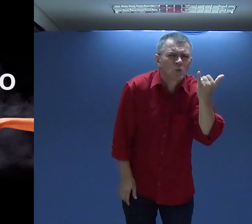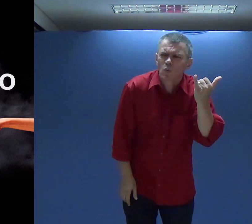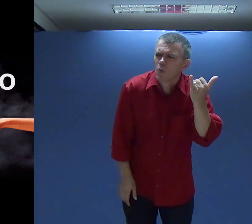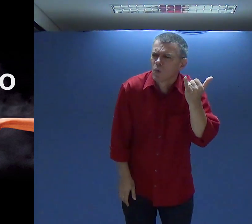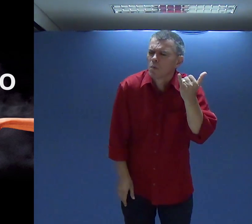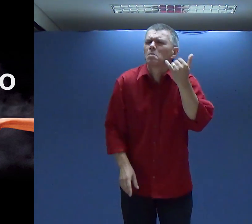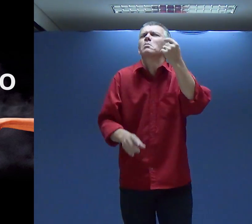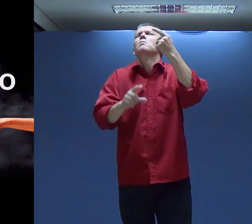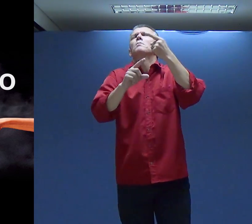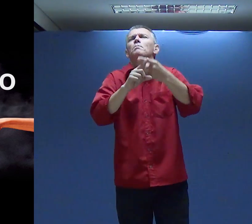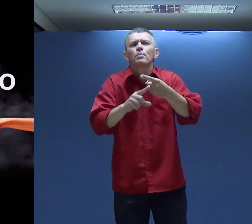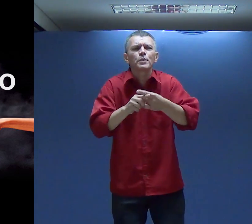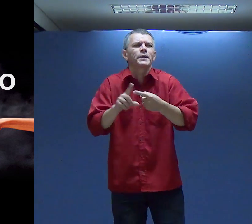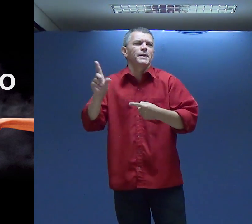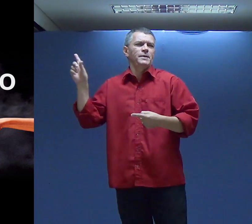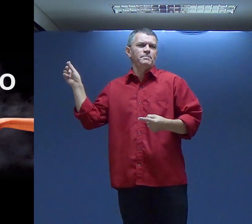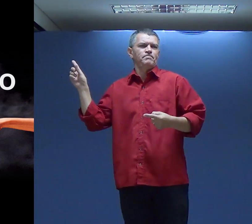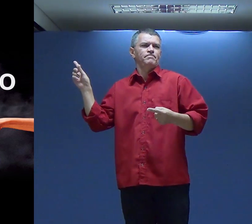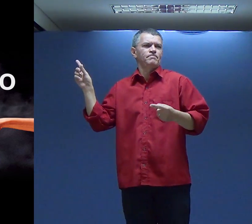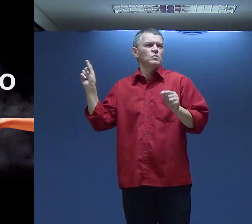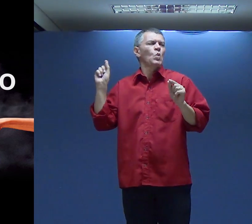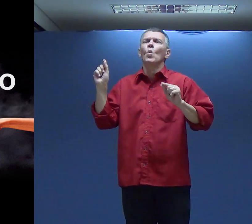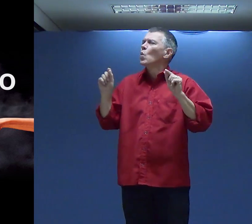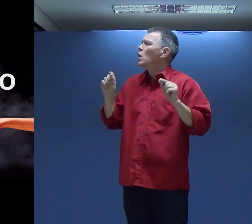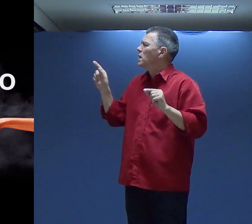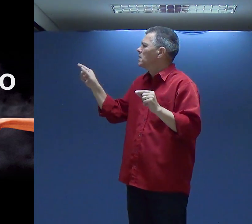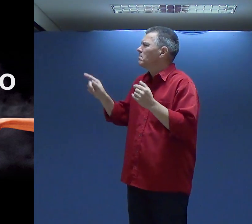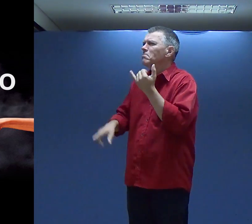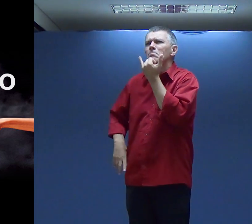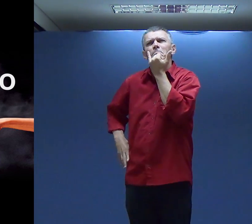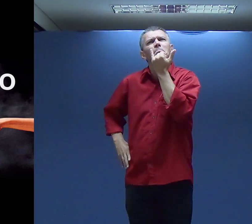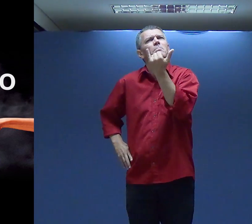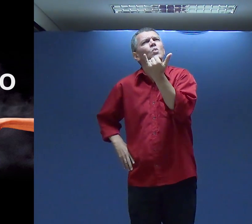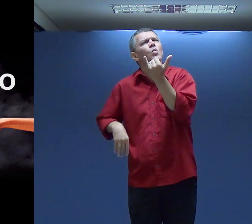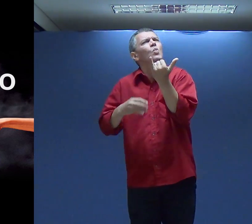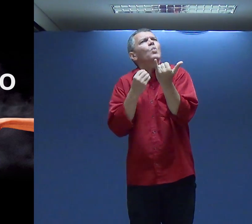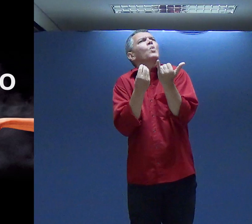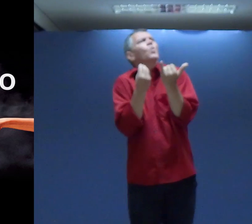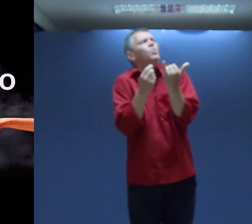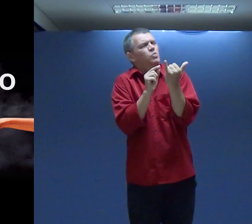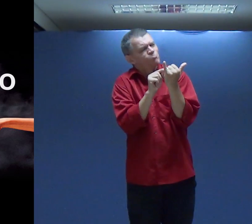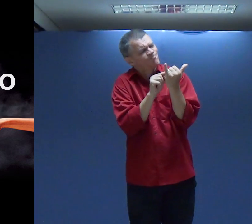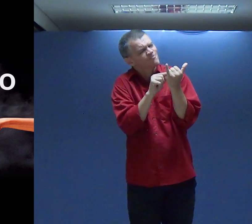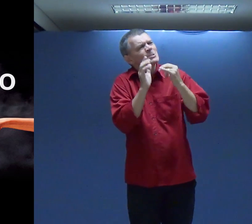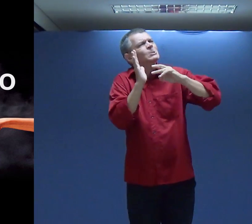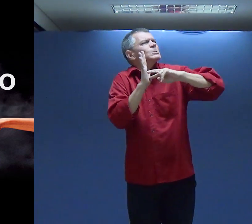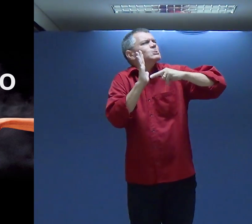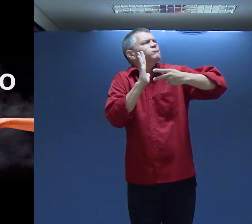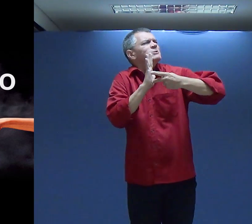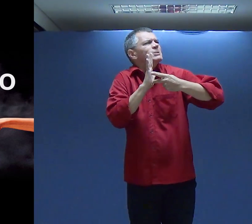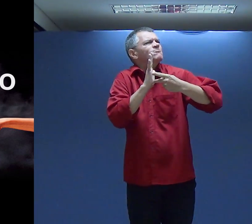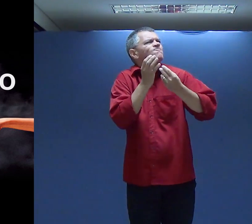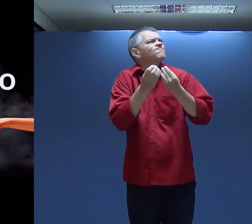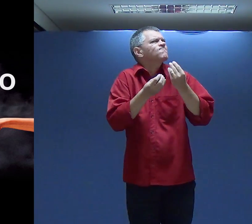que ela Significa Por que Por que Que perdão Por que O que Ele